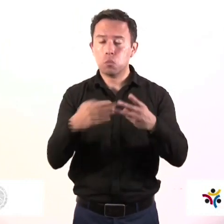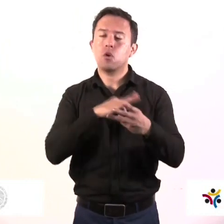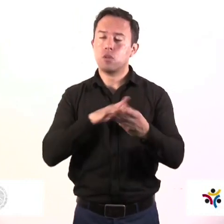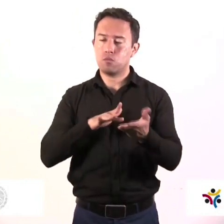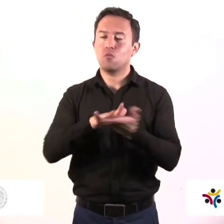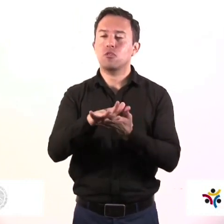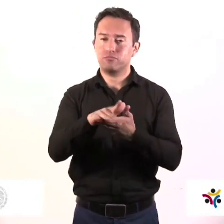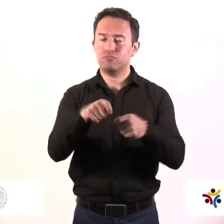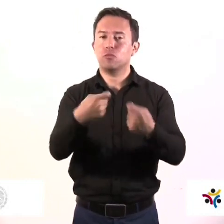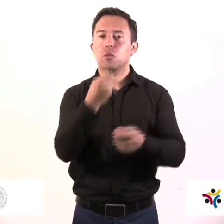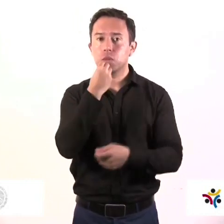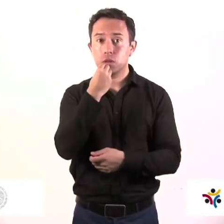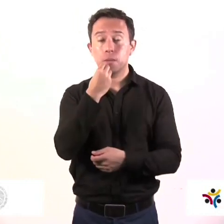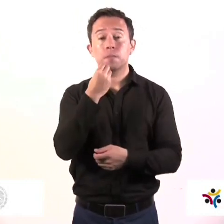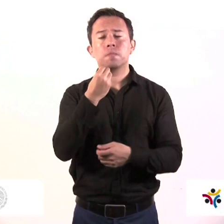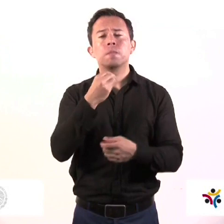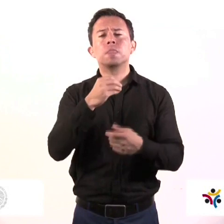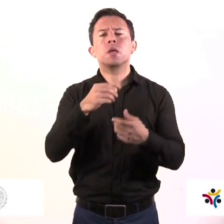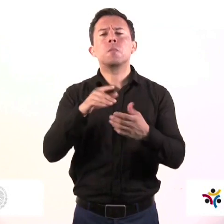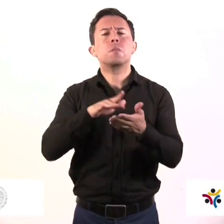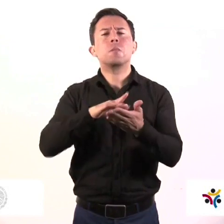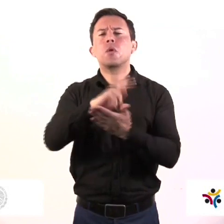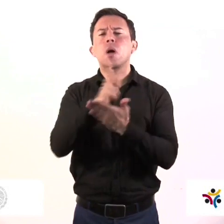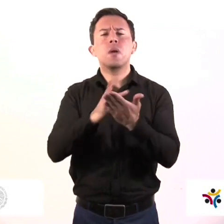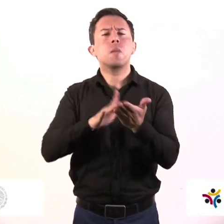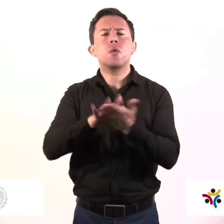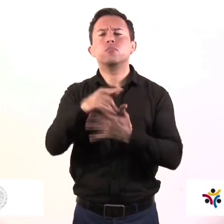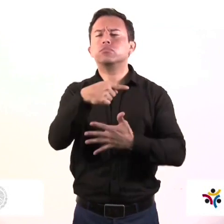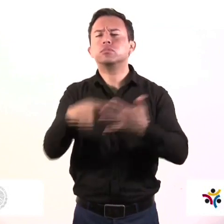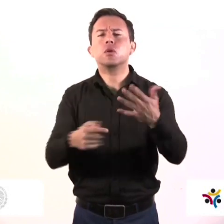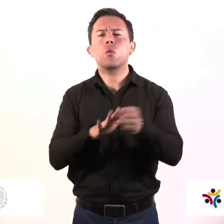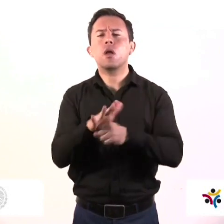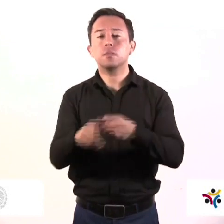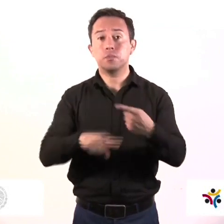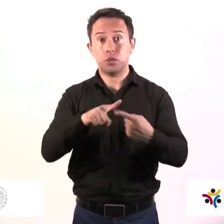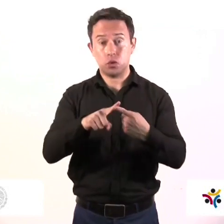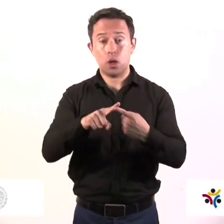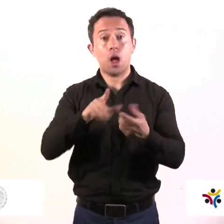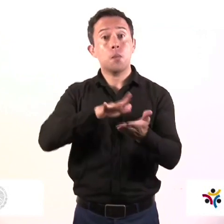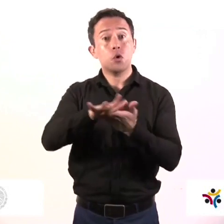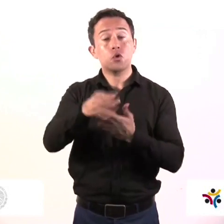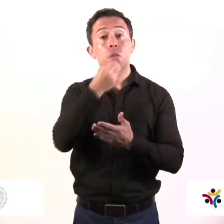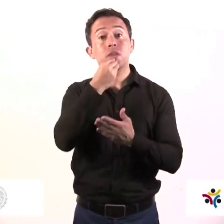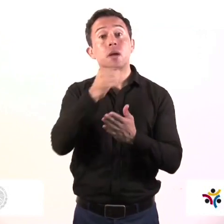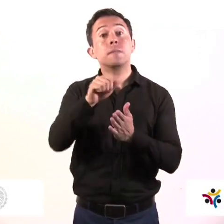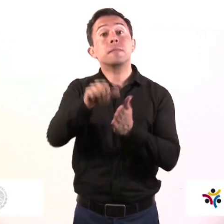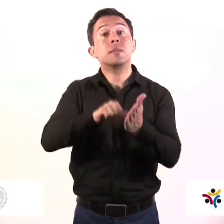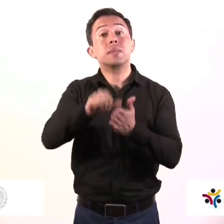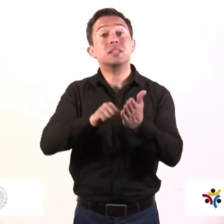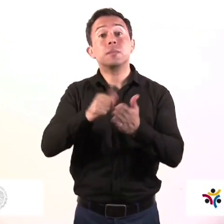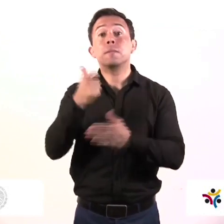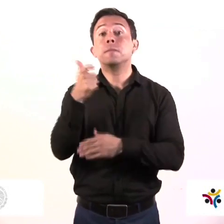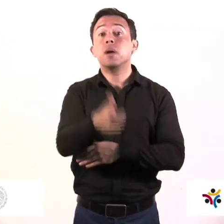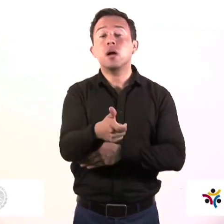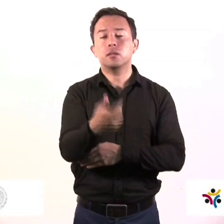Apoyo Alimentario Complementario, 130 pesos mensuales para contribuir al gasto familiar por el alto costo de los alimentos.